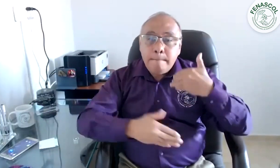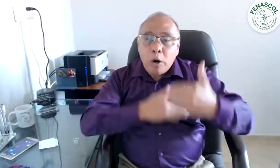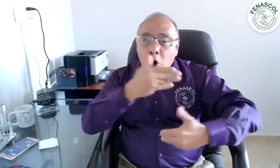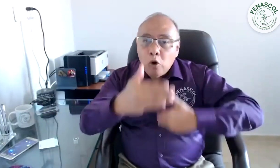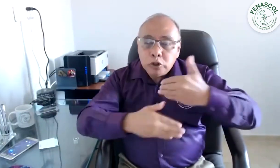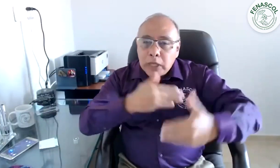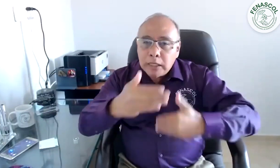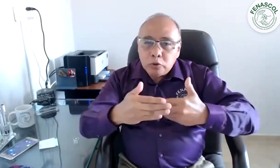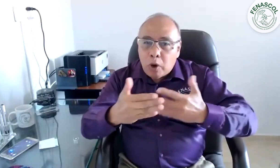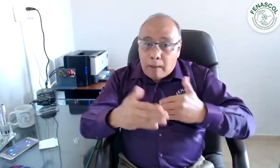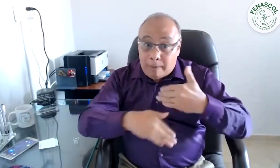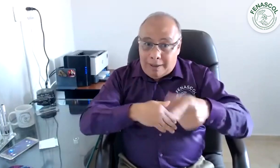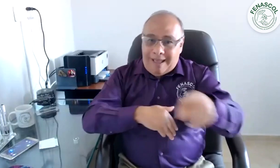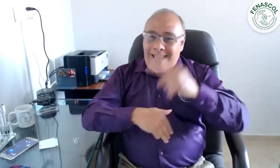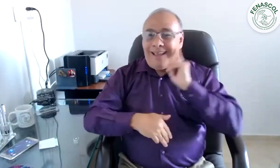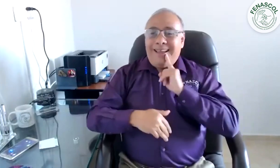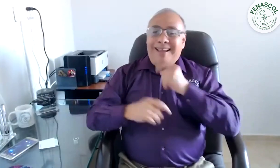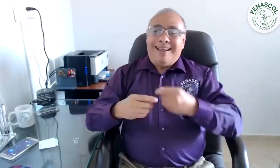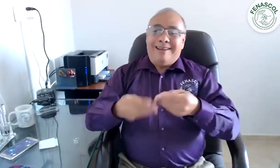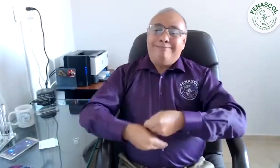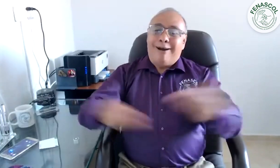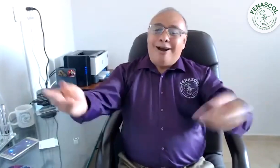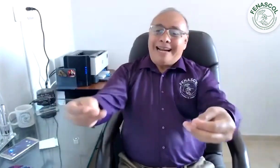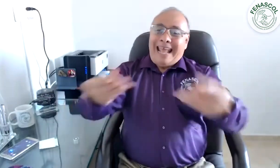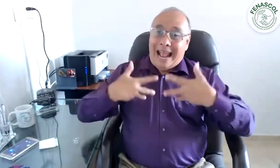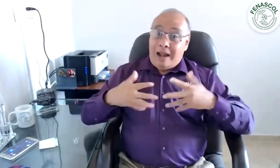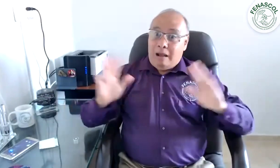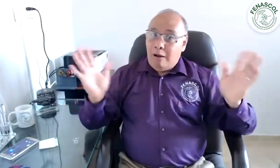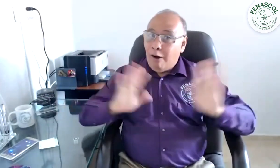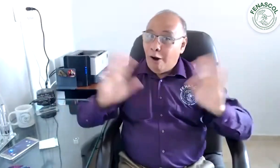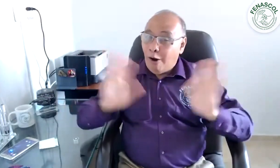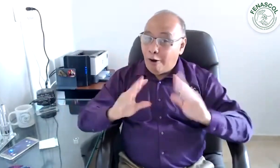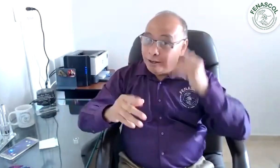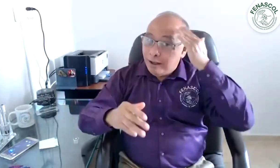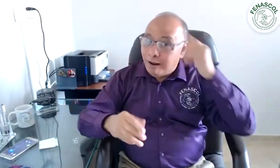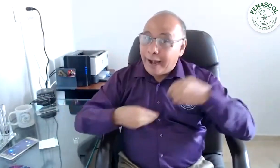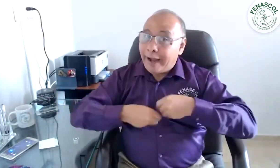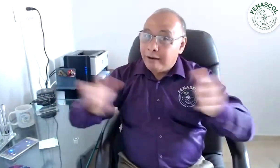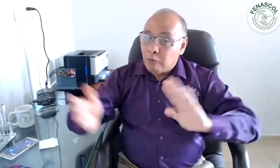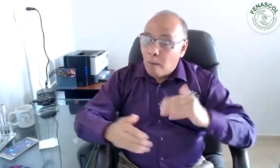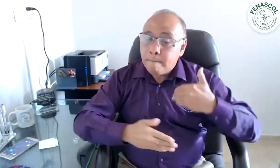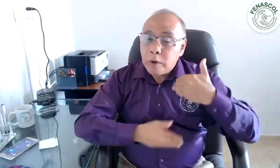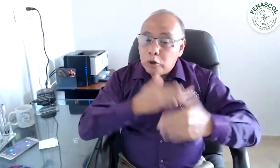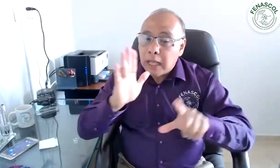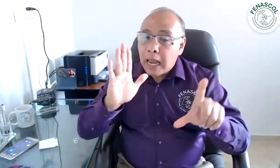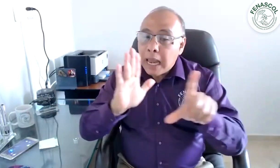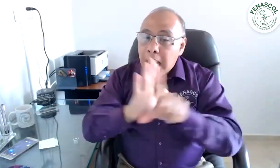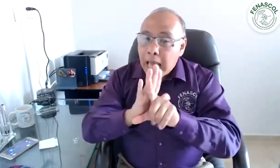Algunas personas sordas pensarán que va a ser una entrega inmediata a la licencia y no, no es así. Es un proceso que lleva